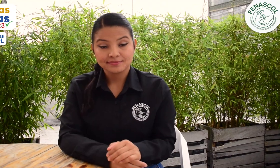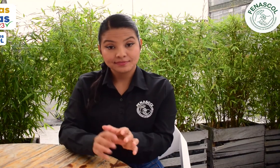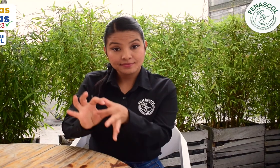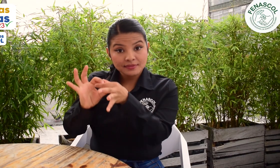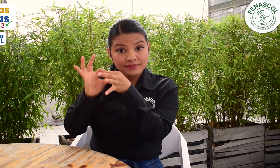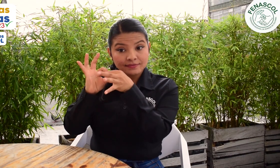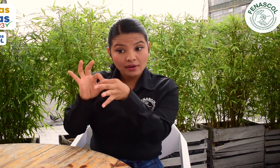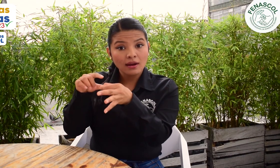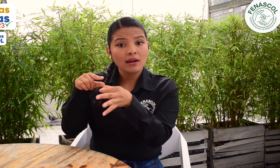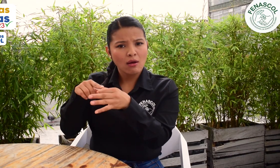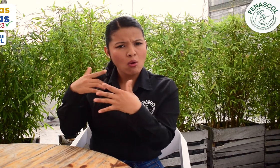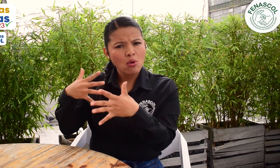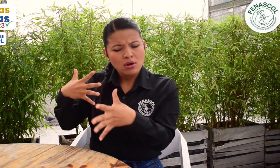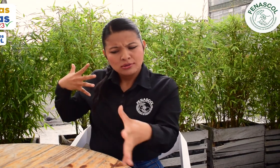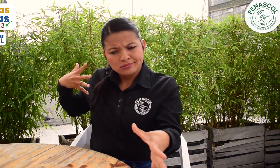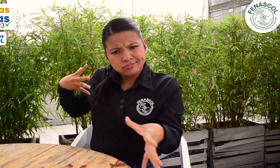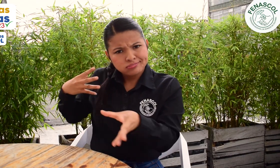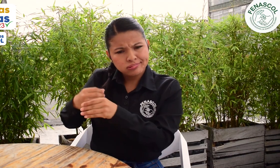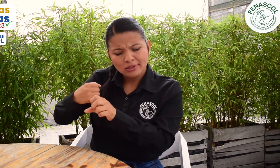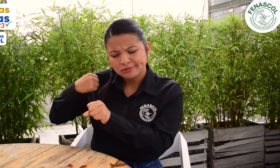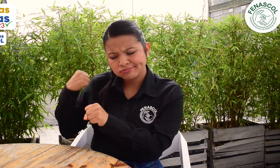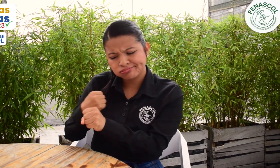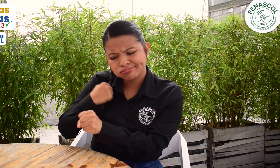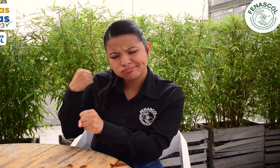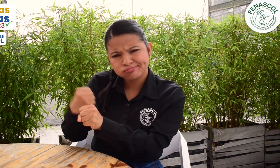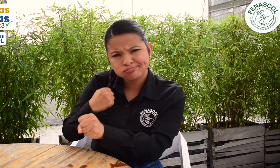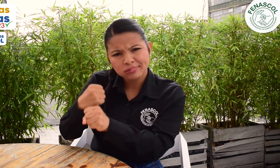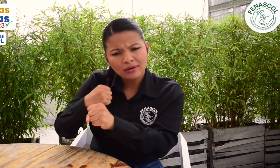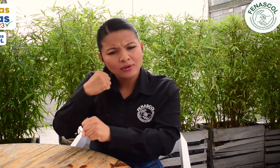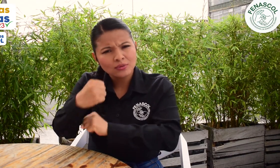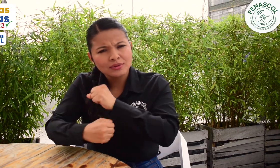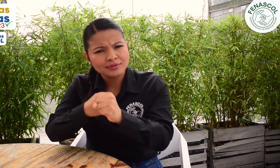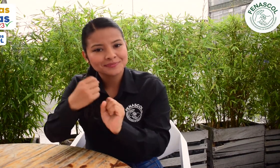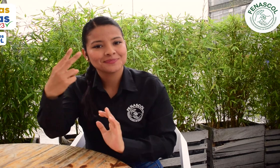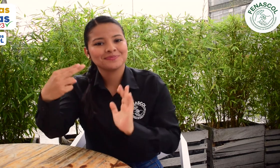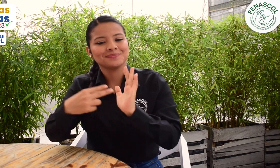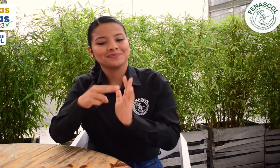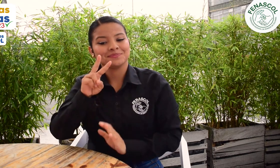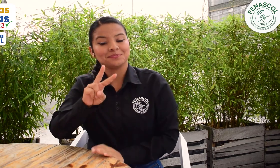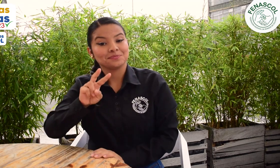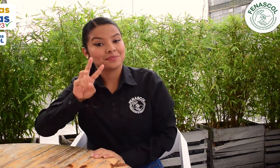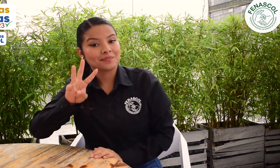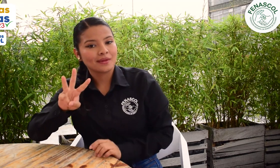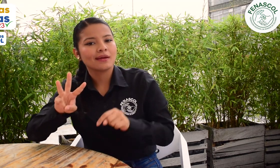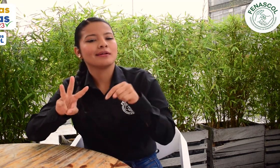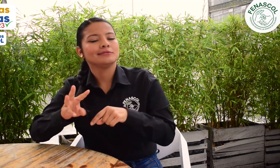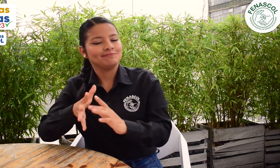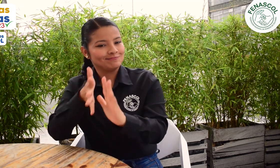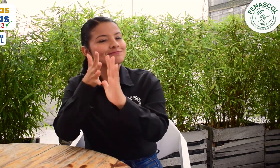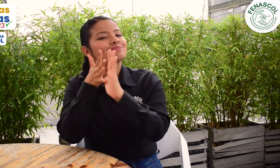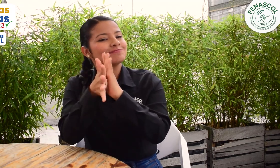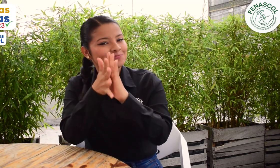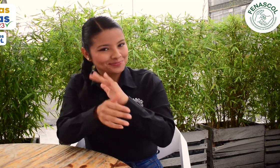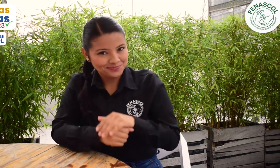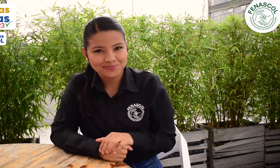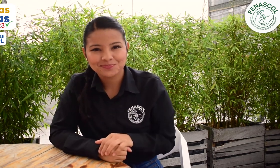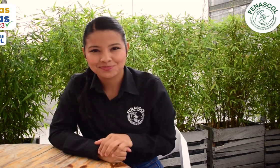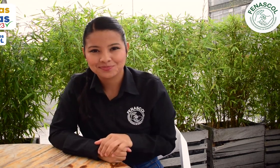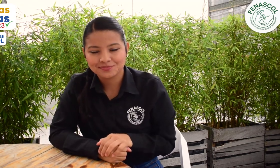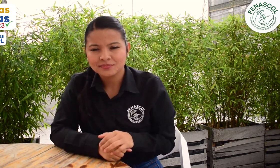Acá les cuento una de nuestras huellas para el año 2023. En esta ocasión les hablaré de los reconocimientos que